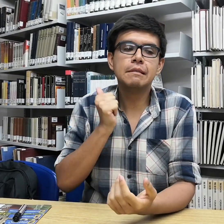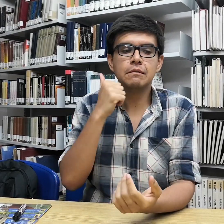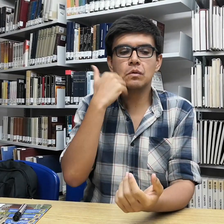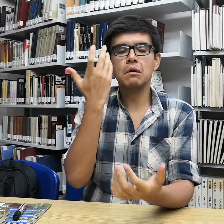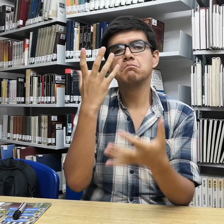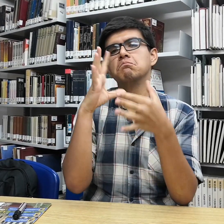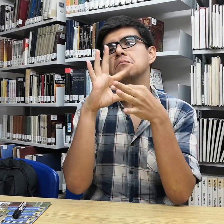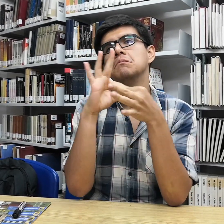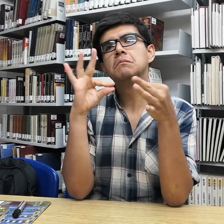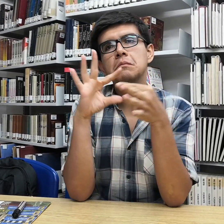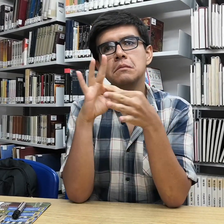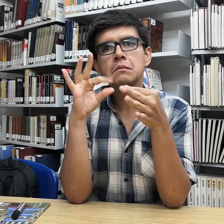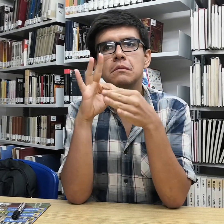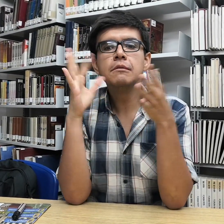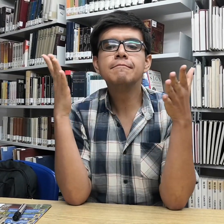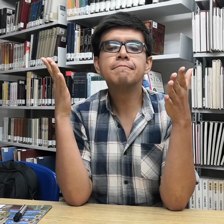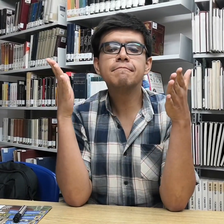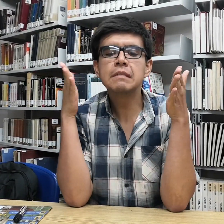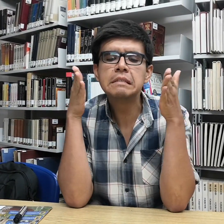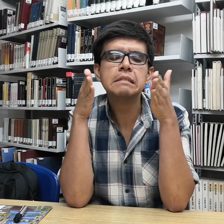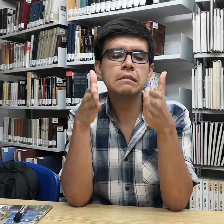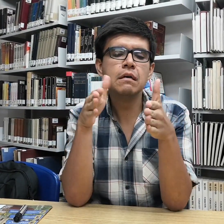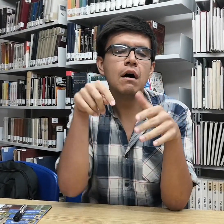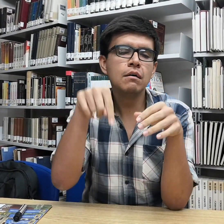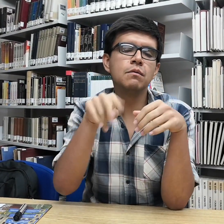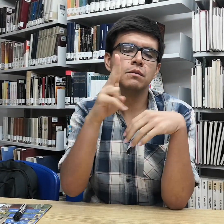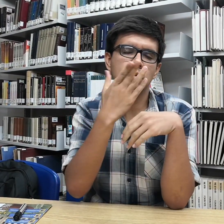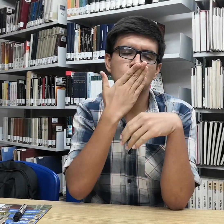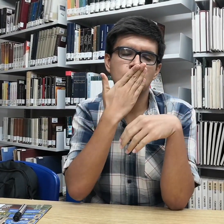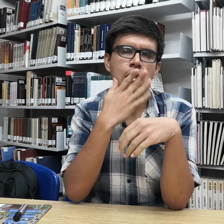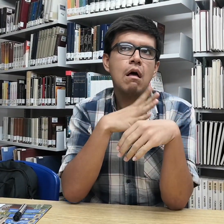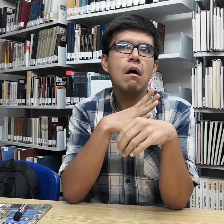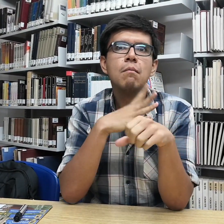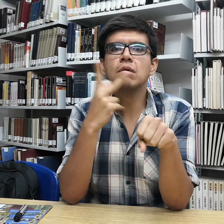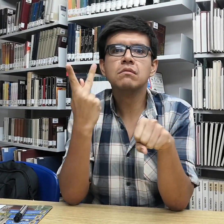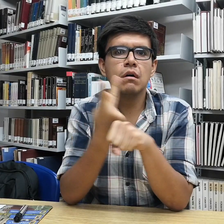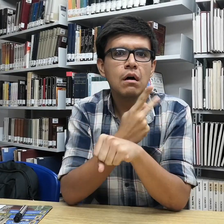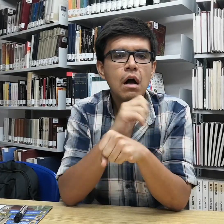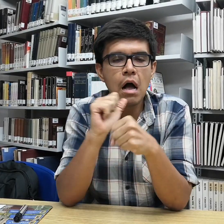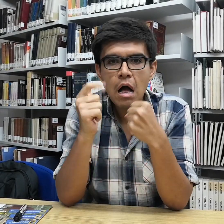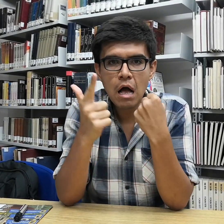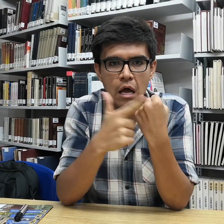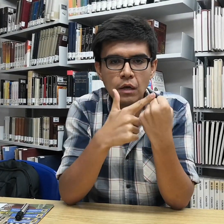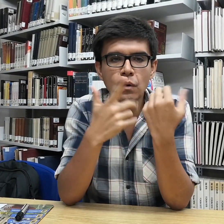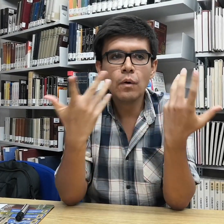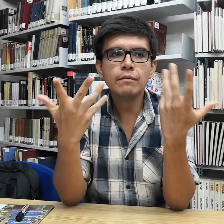Ahora quiero aprovechar para explicar una situación que está pasando aquí en la Universidad de Sonora.